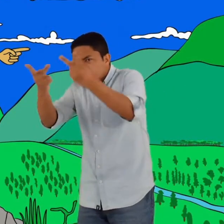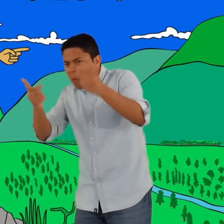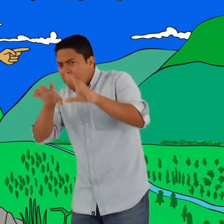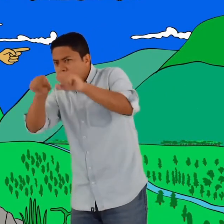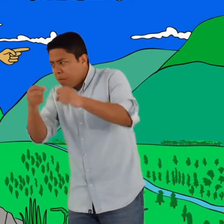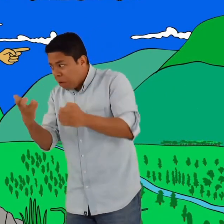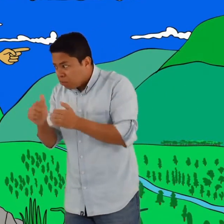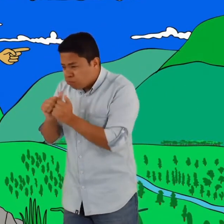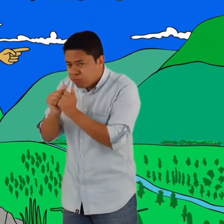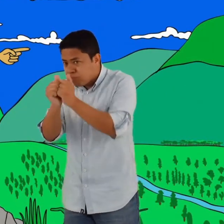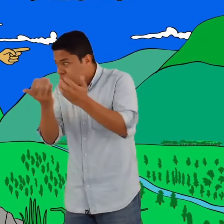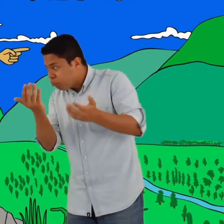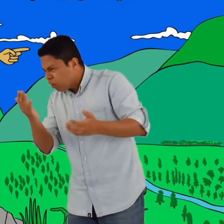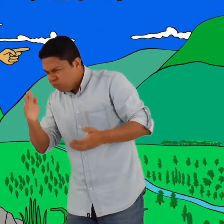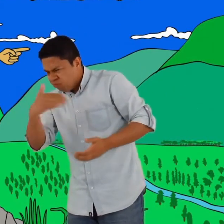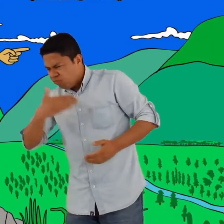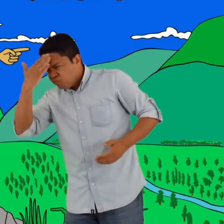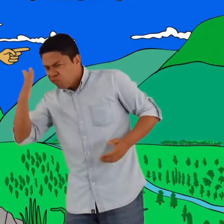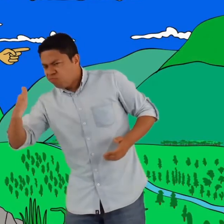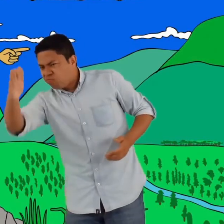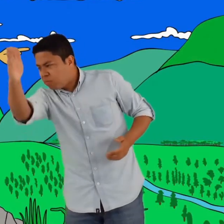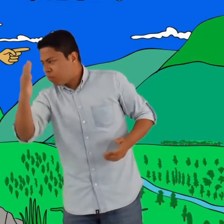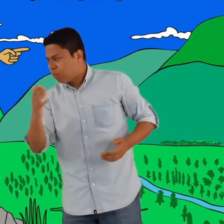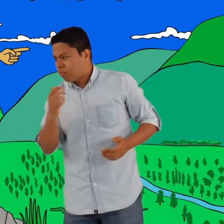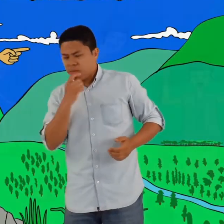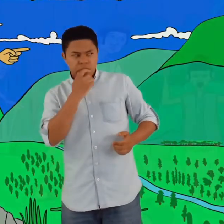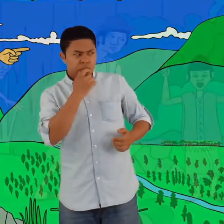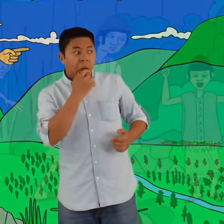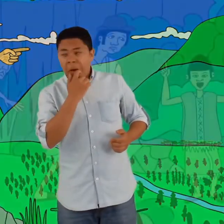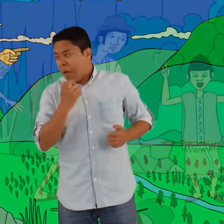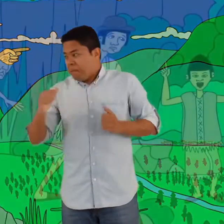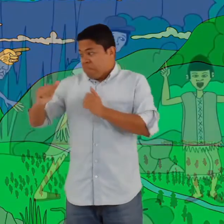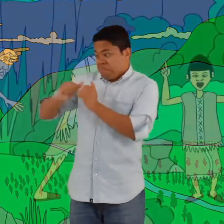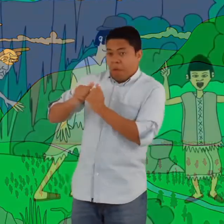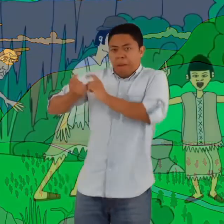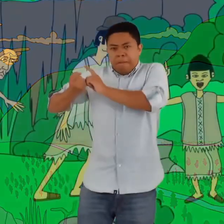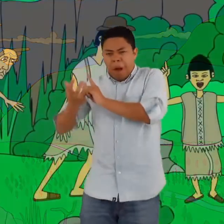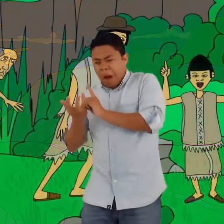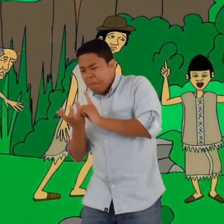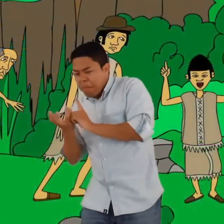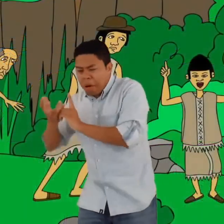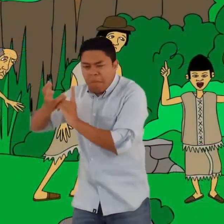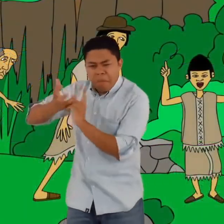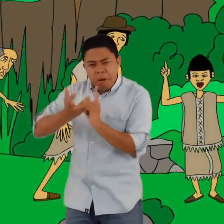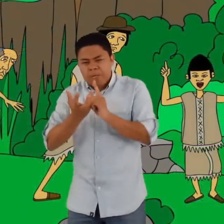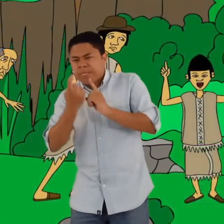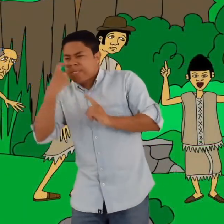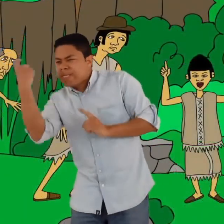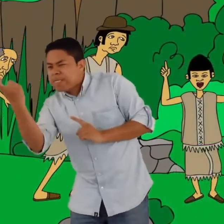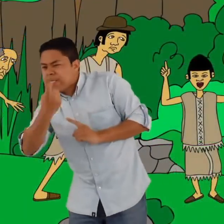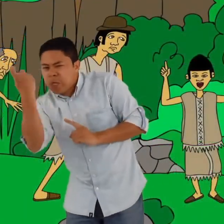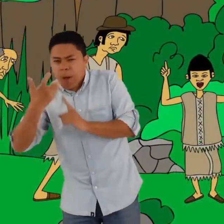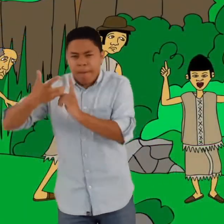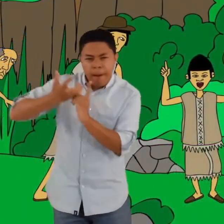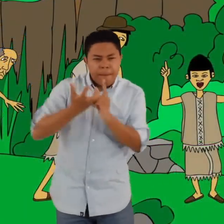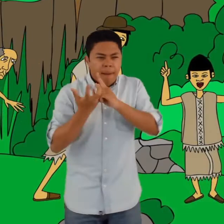alcanzó a los ancianos y al llegar les dijo «¿Los puedo acompañar? Conozco un lugar donde podemos ir. Sé el camino». Ellos